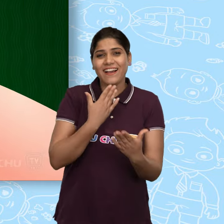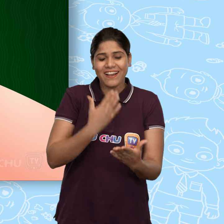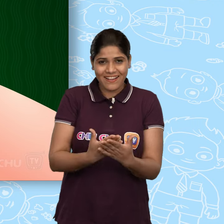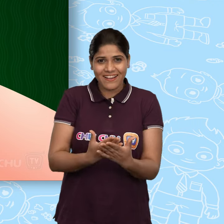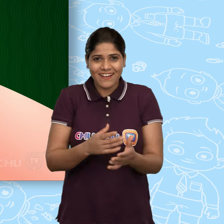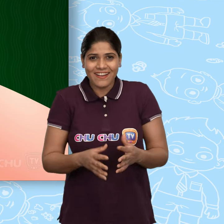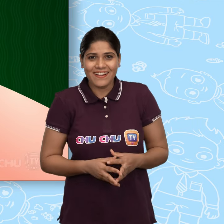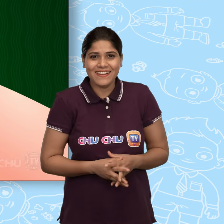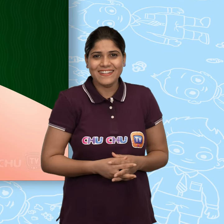दन्यवाद